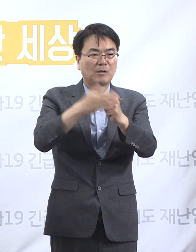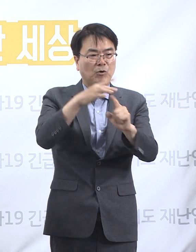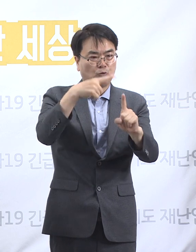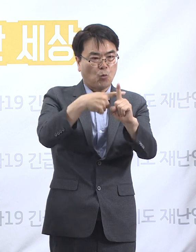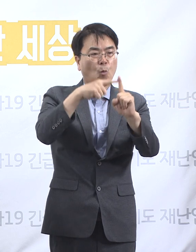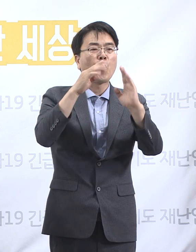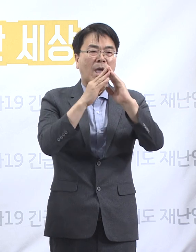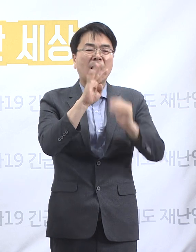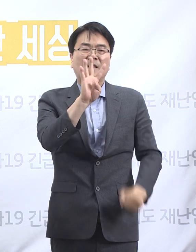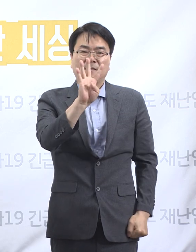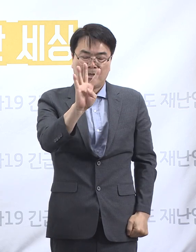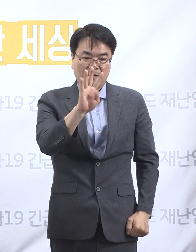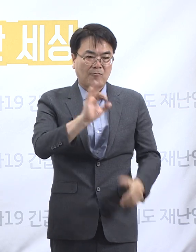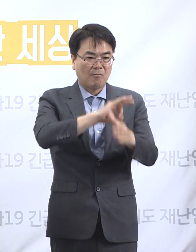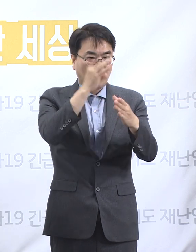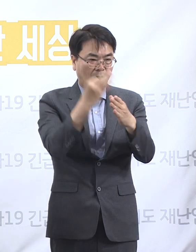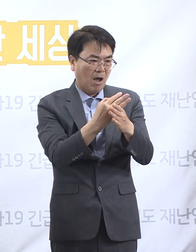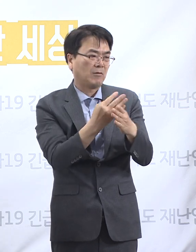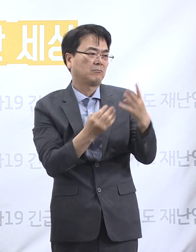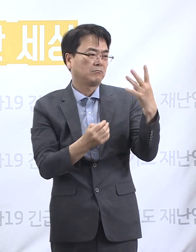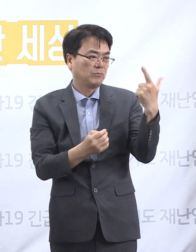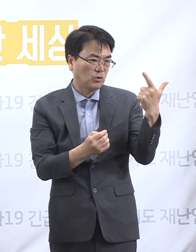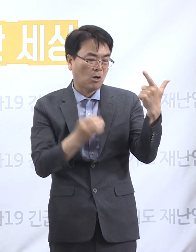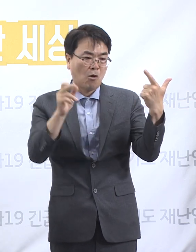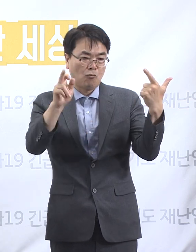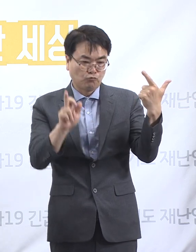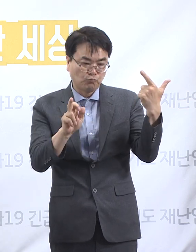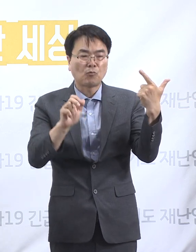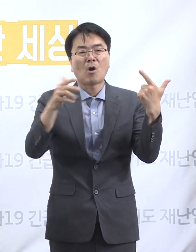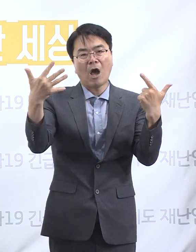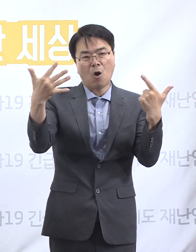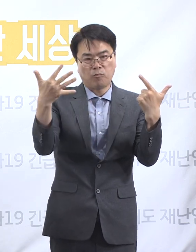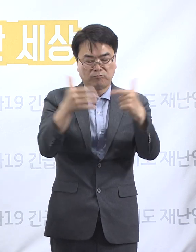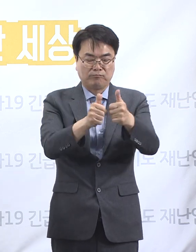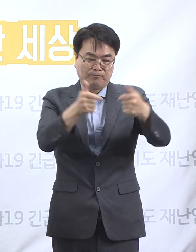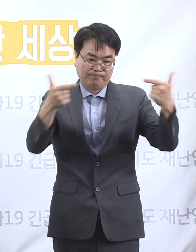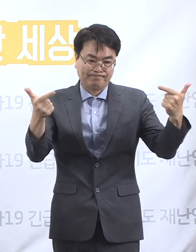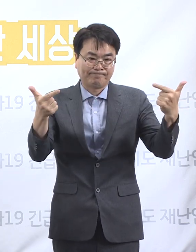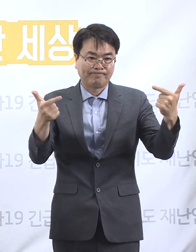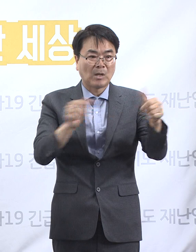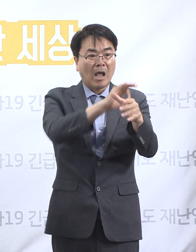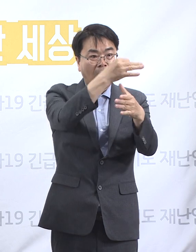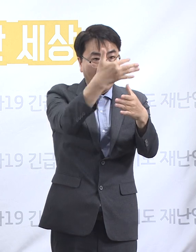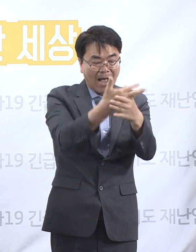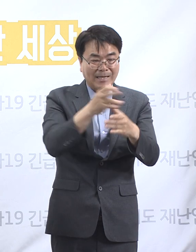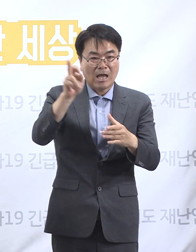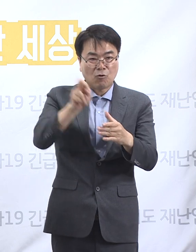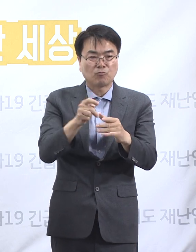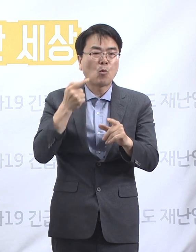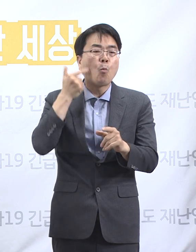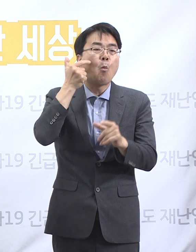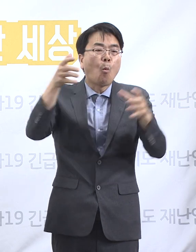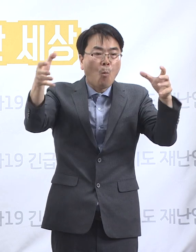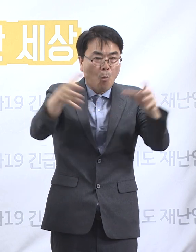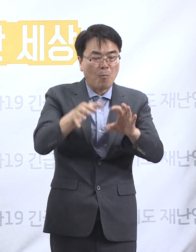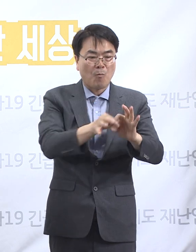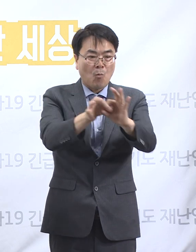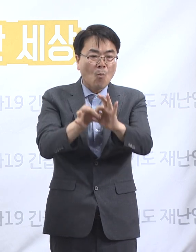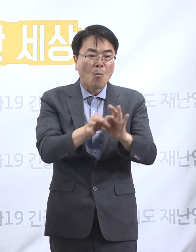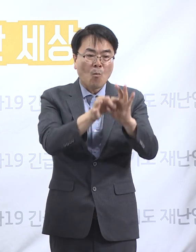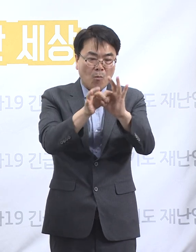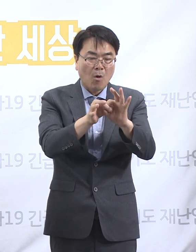15명, 안양 6명, 군포 9명으로 늘어났습니다. 안양군포 목회전 모임과 관련해서는 현재까지